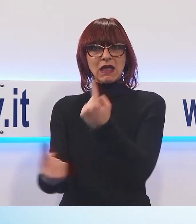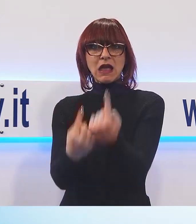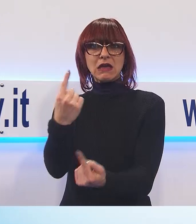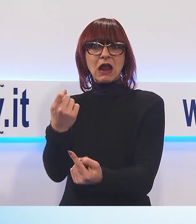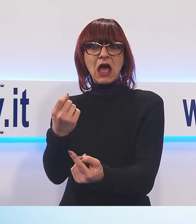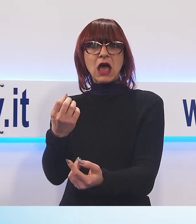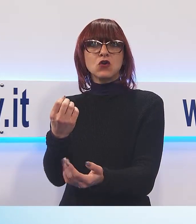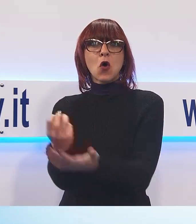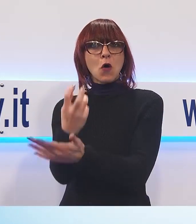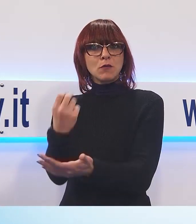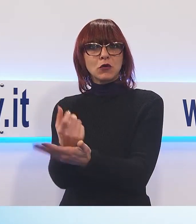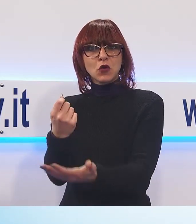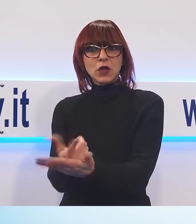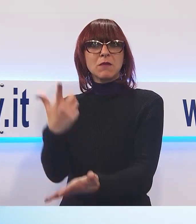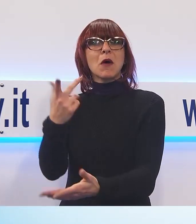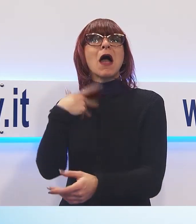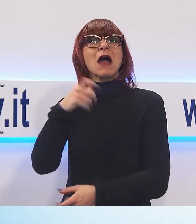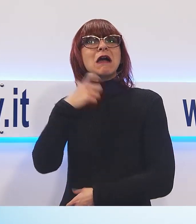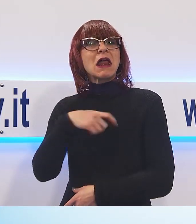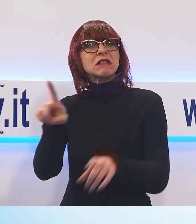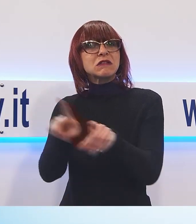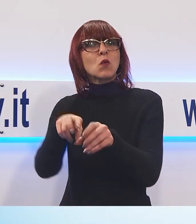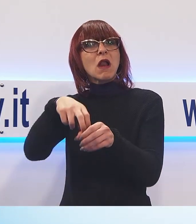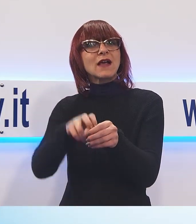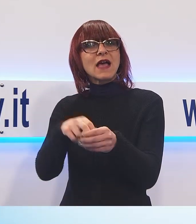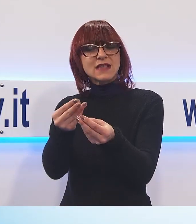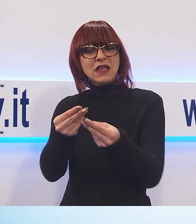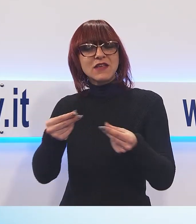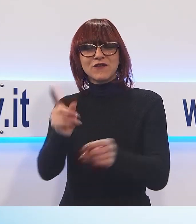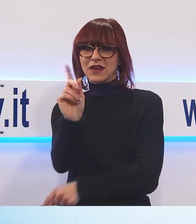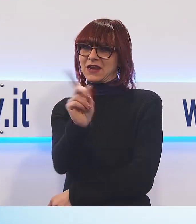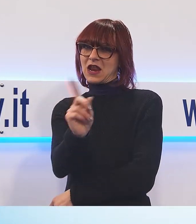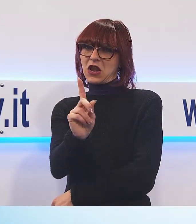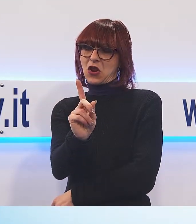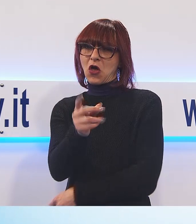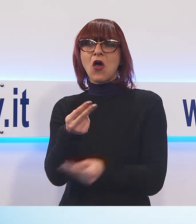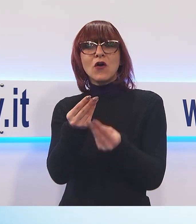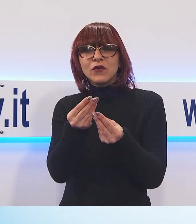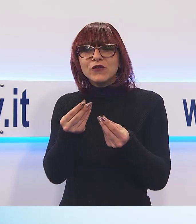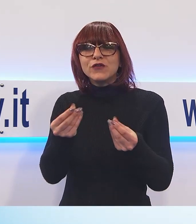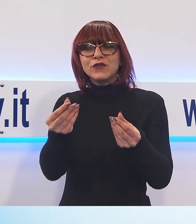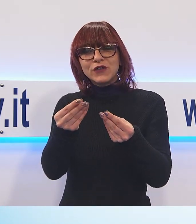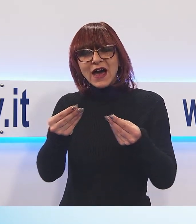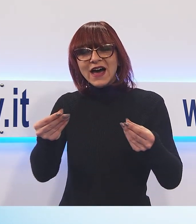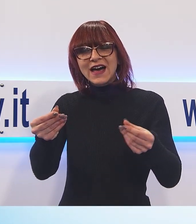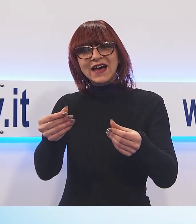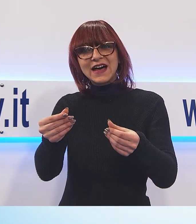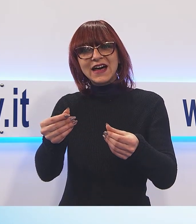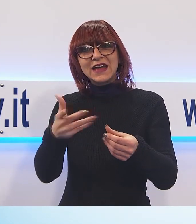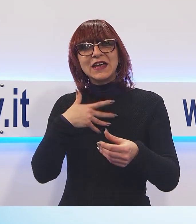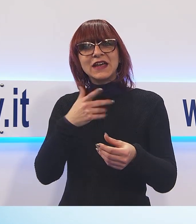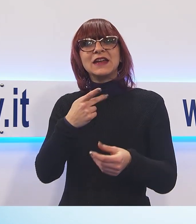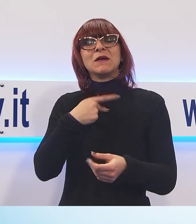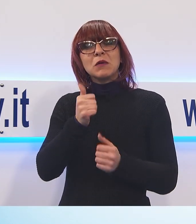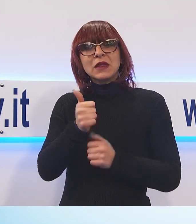non ha la caratteristica della castagna e della farina. La farina è una vitamina che poi vivi da sola invece il grano vorrebbe